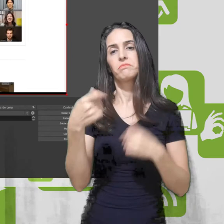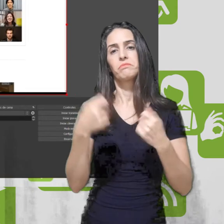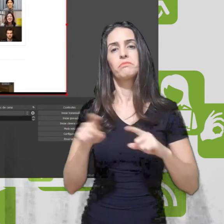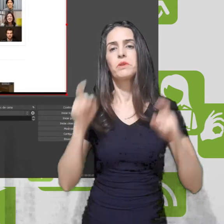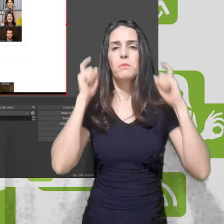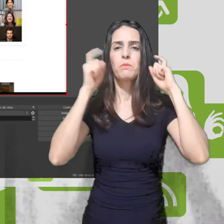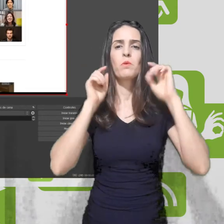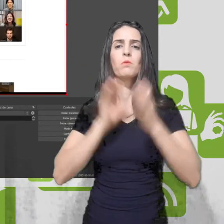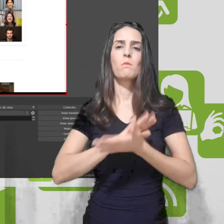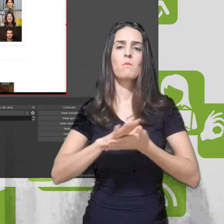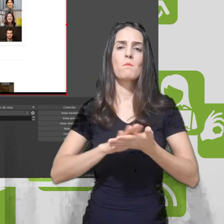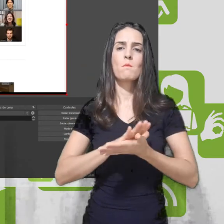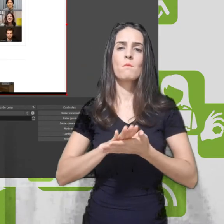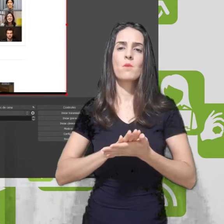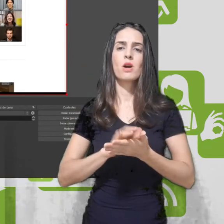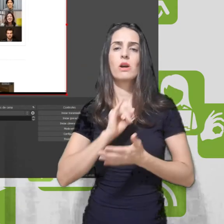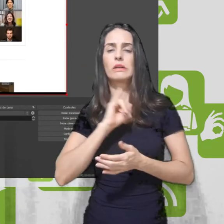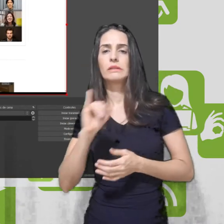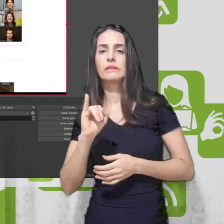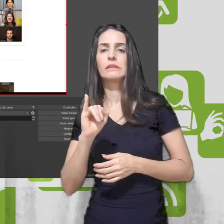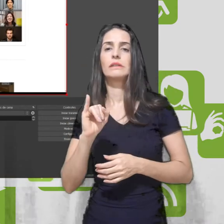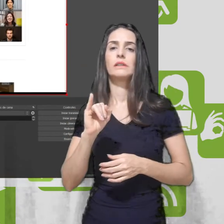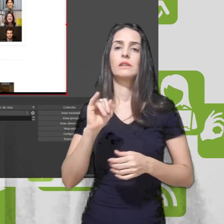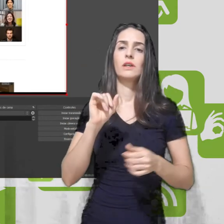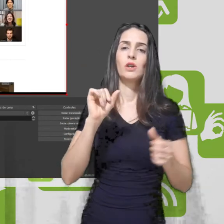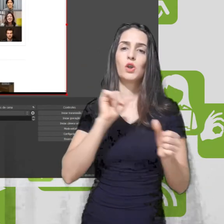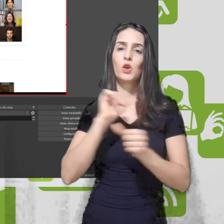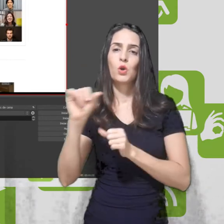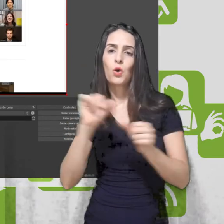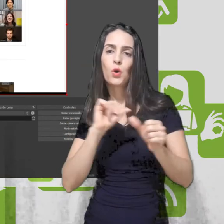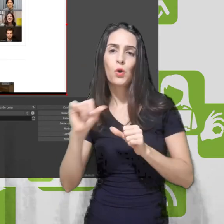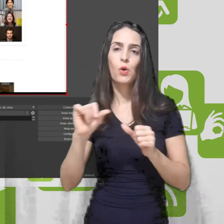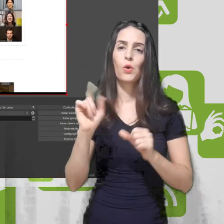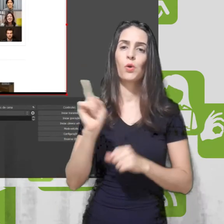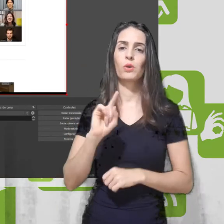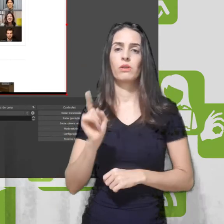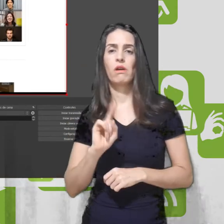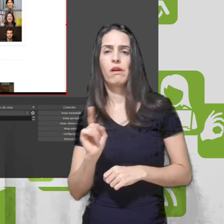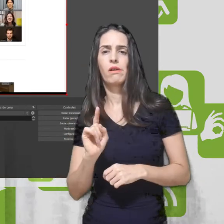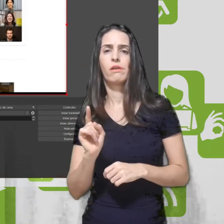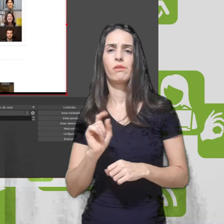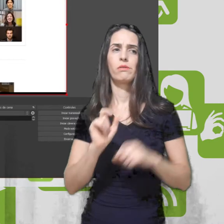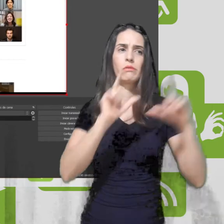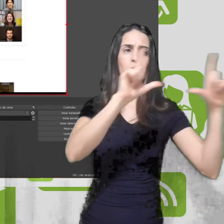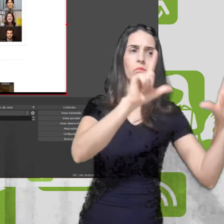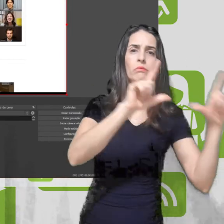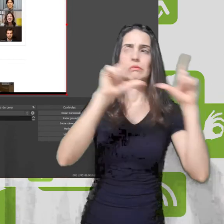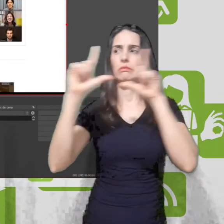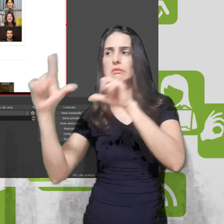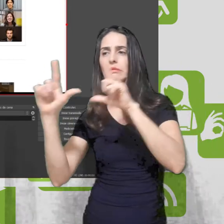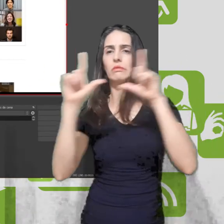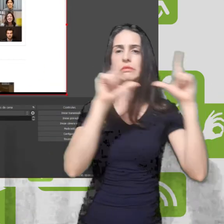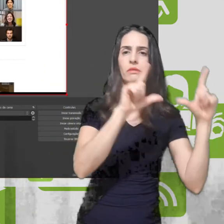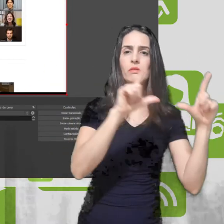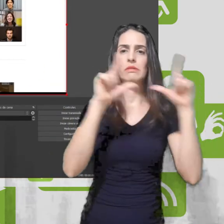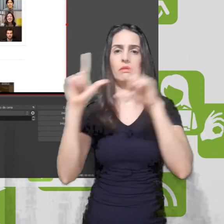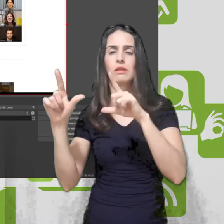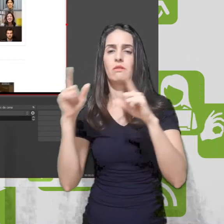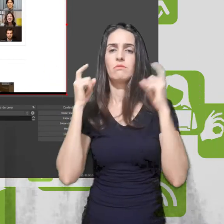precisam se preocupar se está trocando ali do programa para o prévia ou vice-versa.